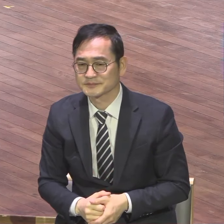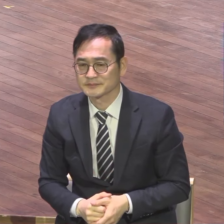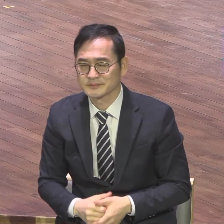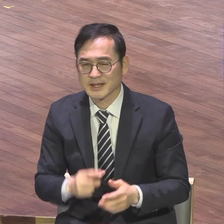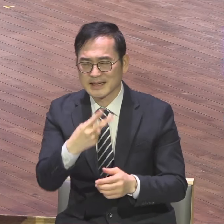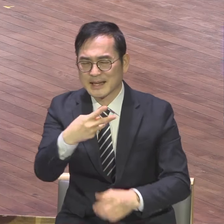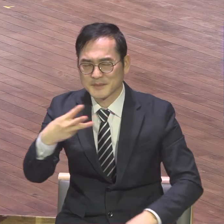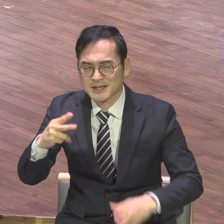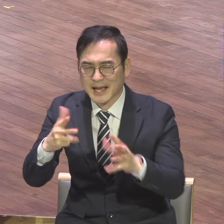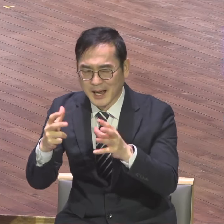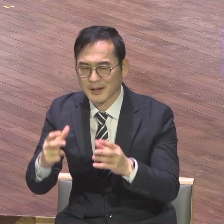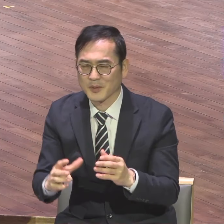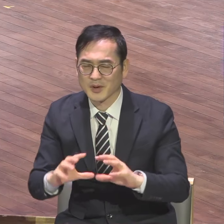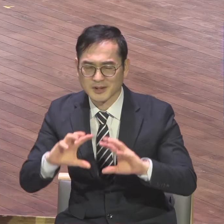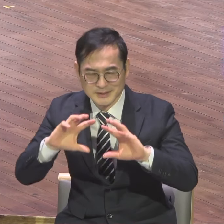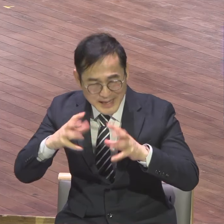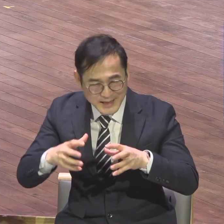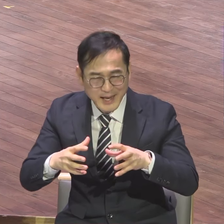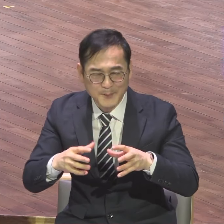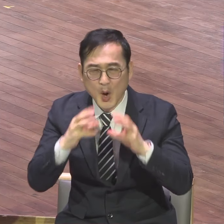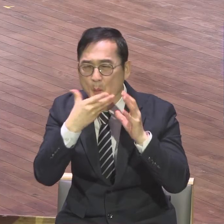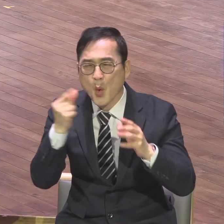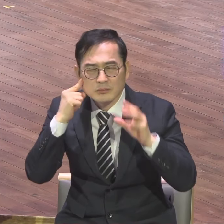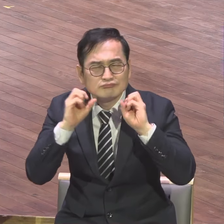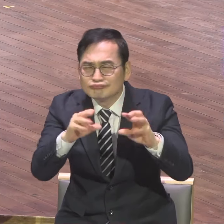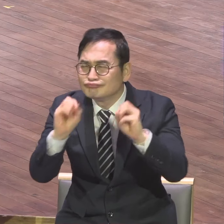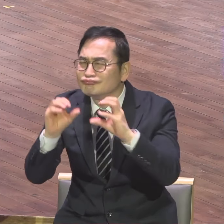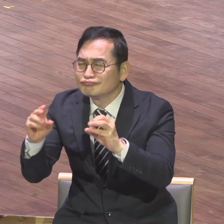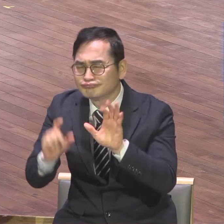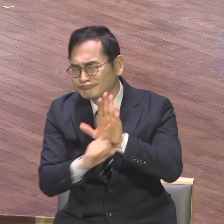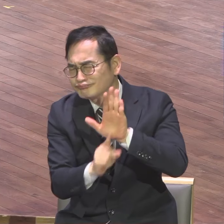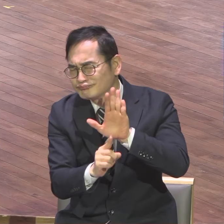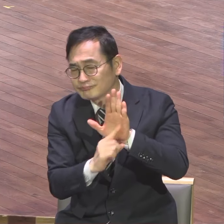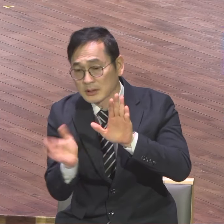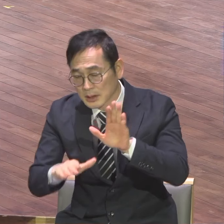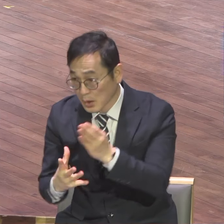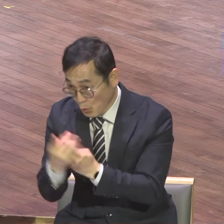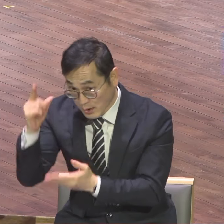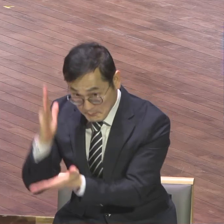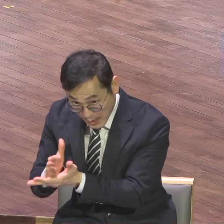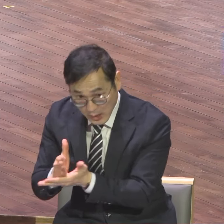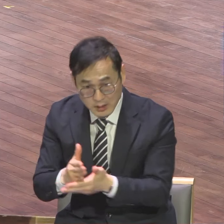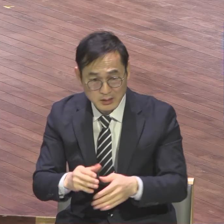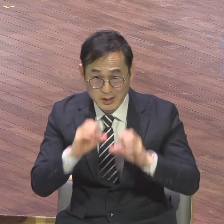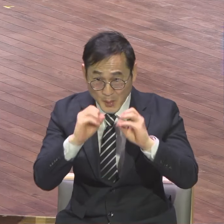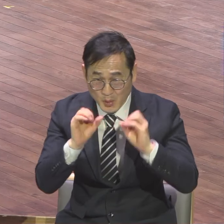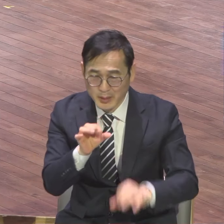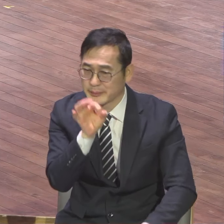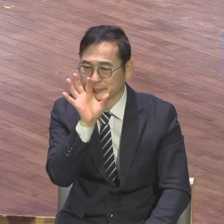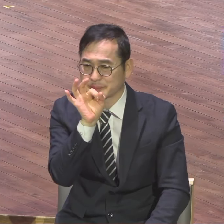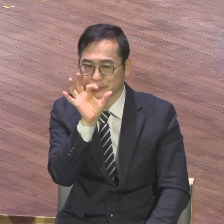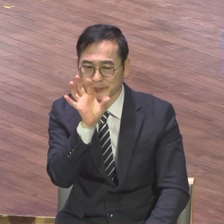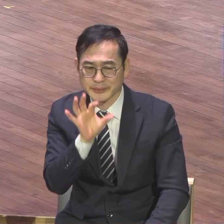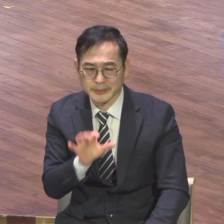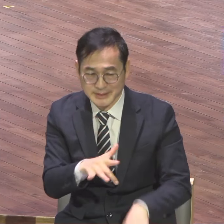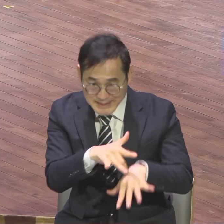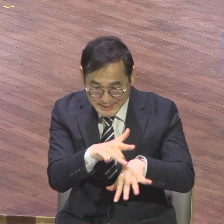원리스 안 되면 절대 안 됩니다. 영적 출발점이에요. 사단은 어떻게 해서든지